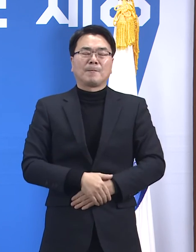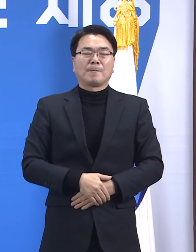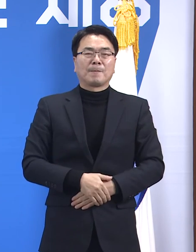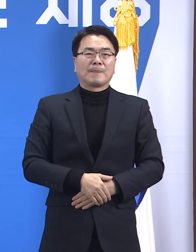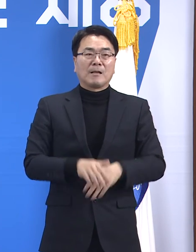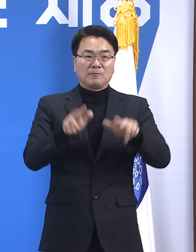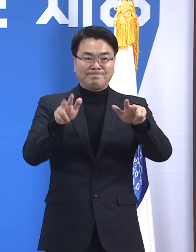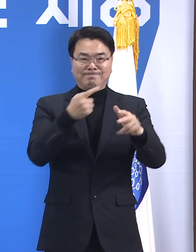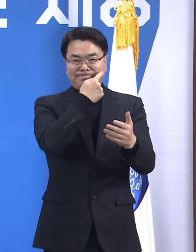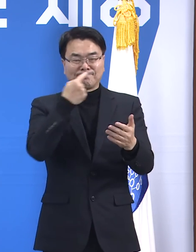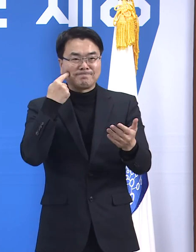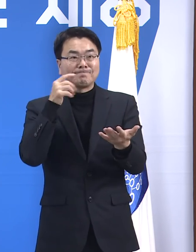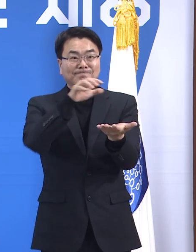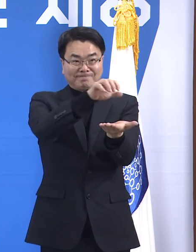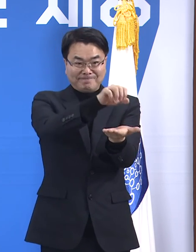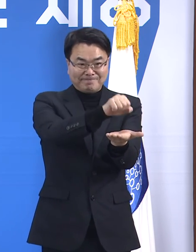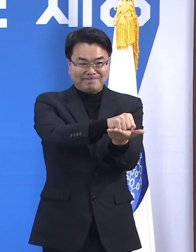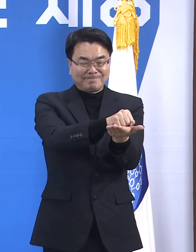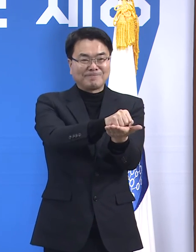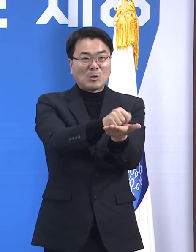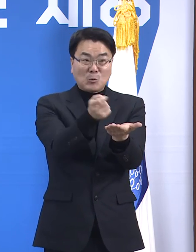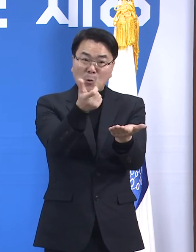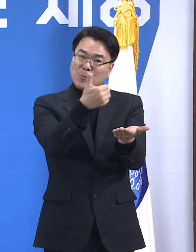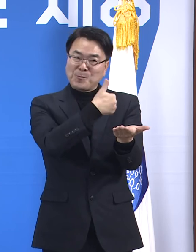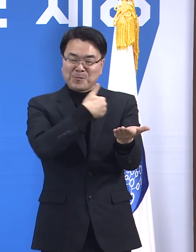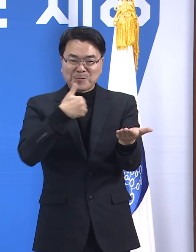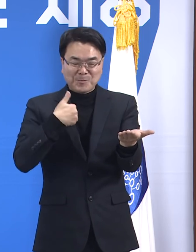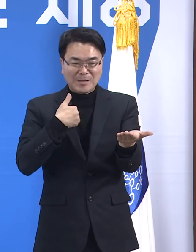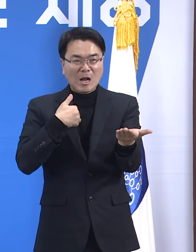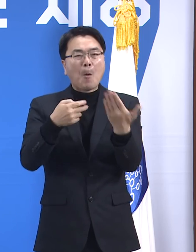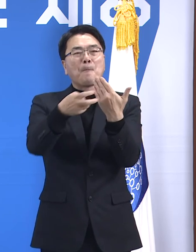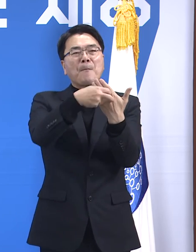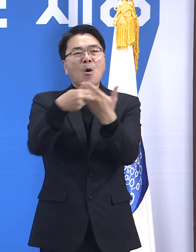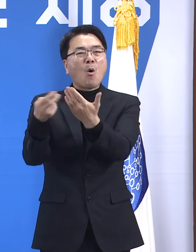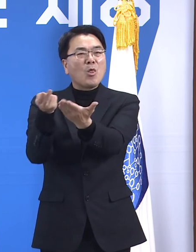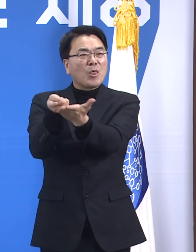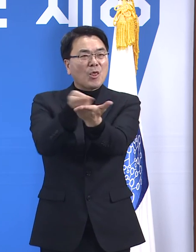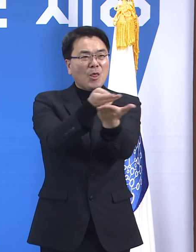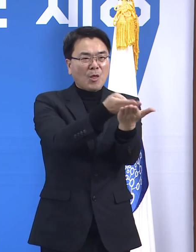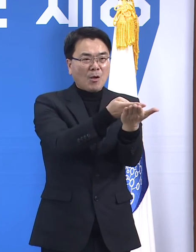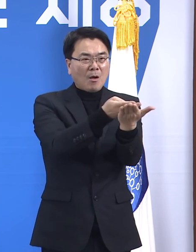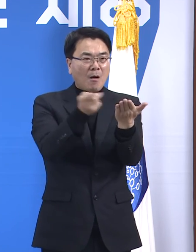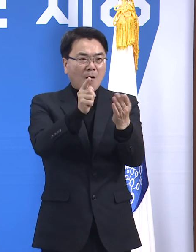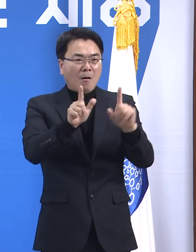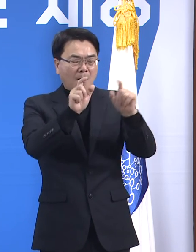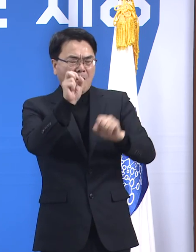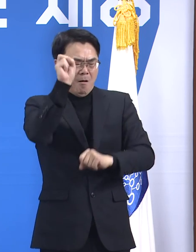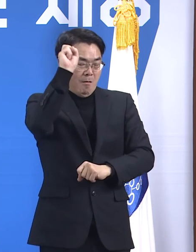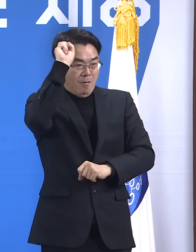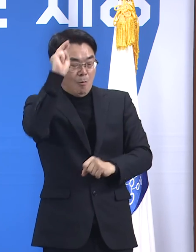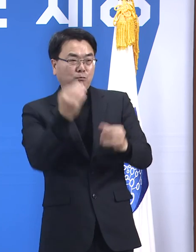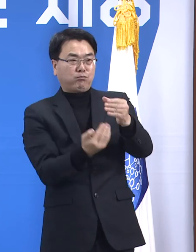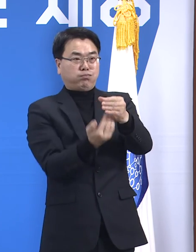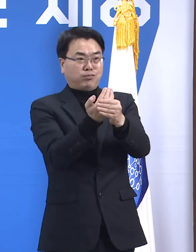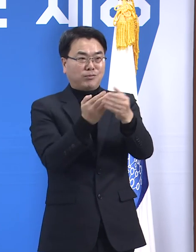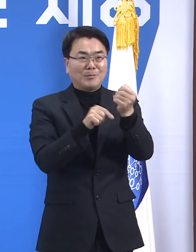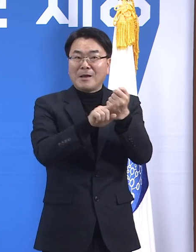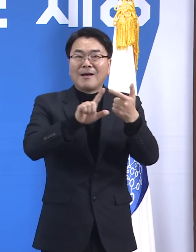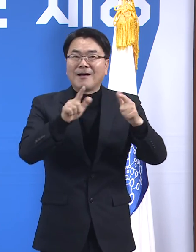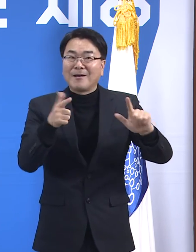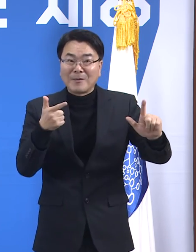확보되어 있는 좀 여유가 생긴 의료 병상들은 어느 날 갑자기 마련된 것이 아님을 잘 압니다.